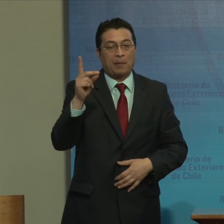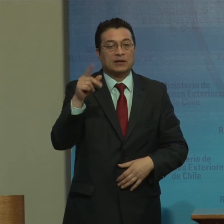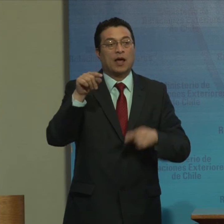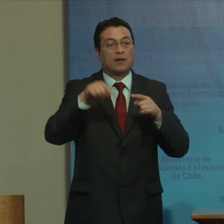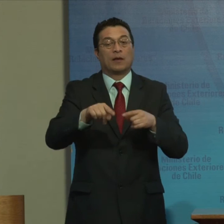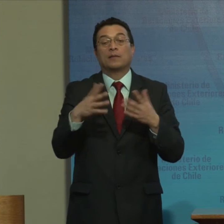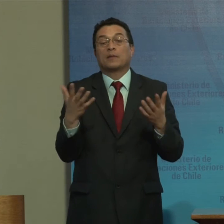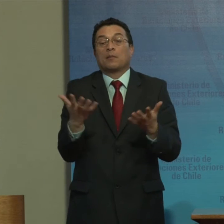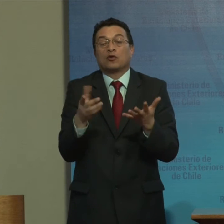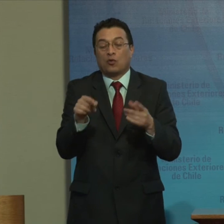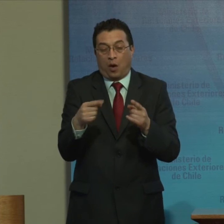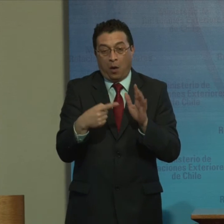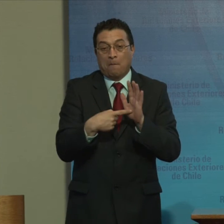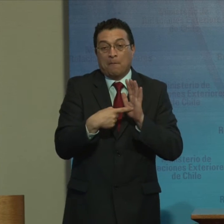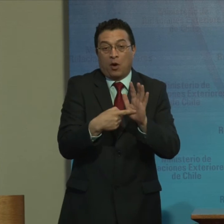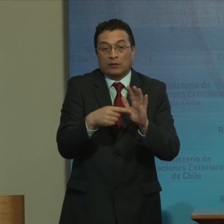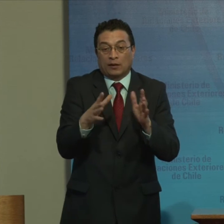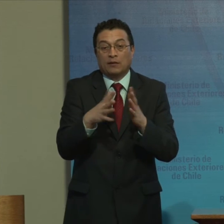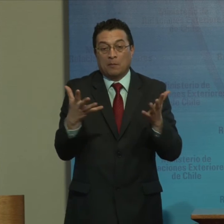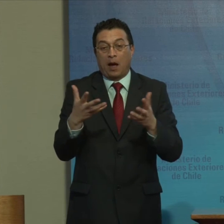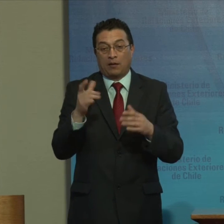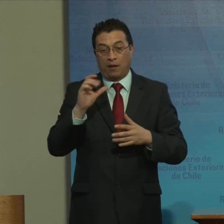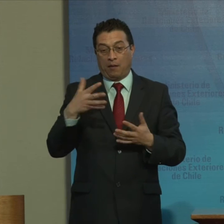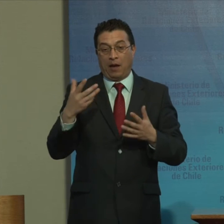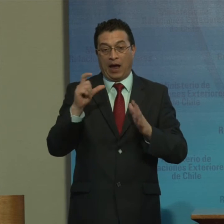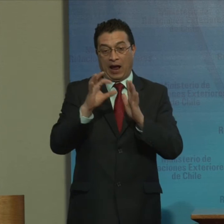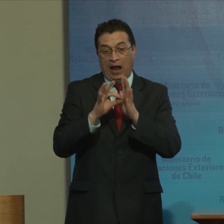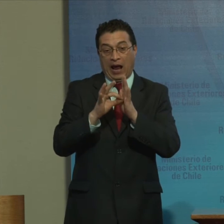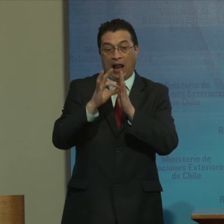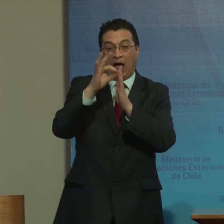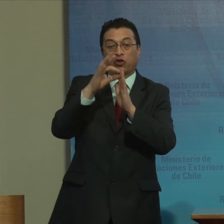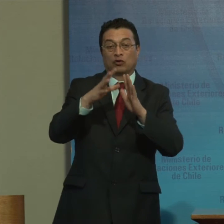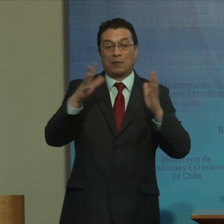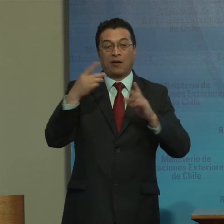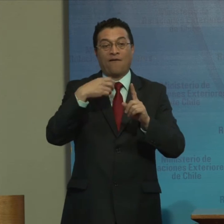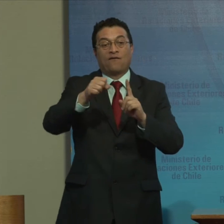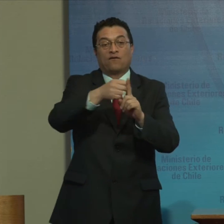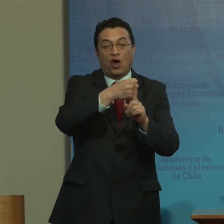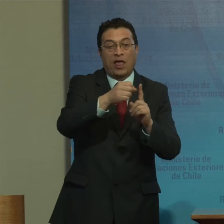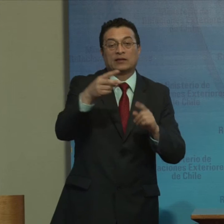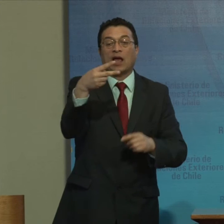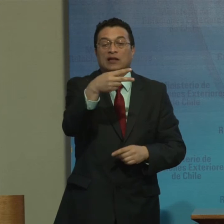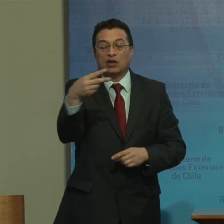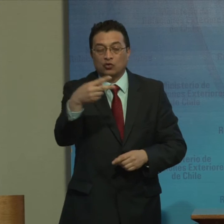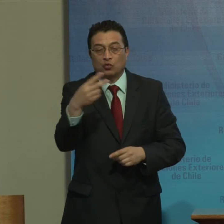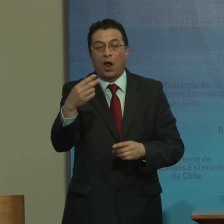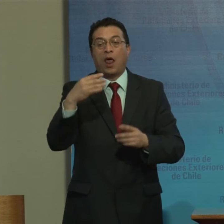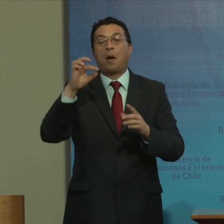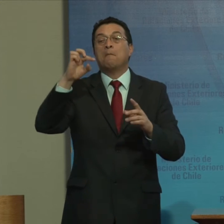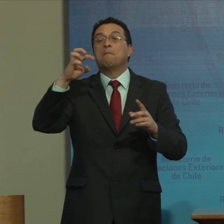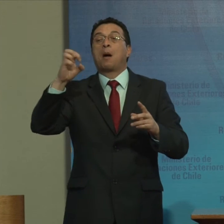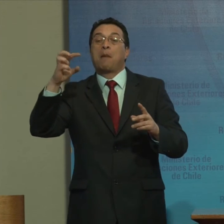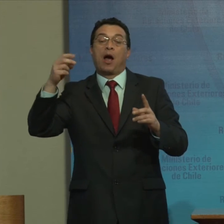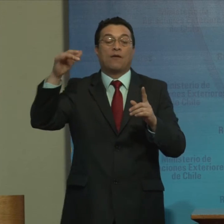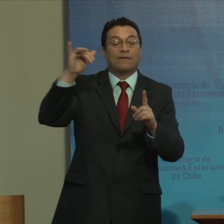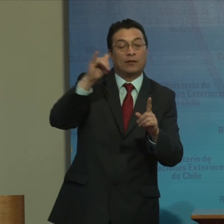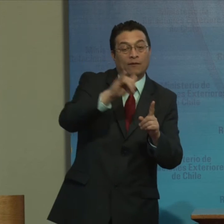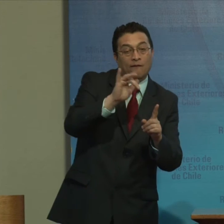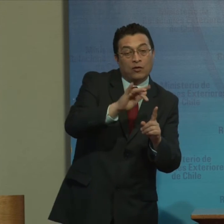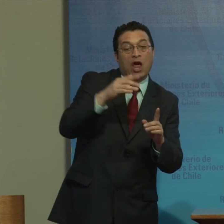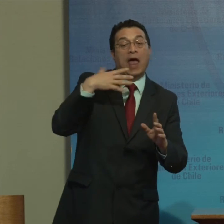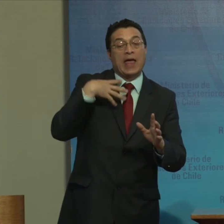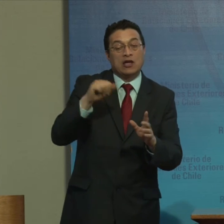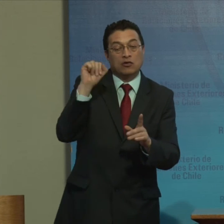Lo que las expone En mayor grado A ser víctimas De actos De violencia sexual Incesto Maltrato físico Verbal